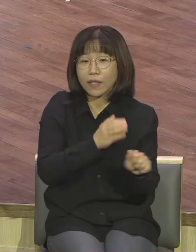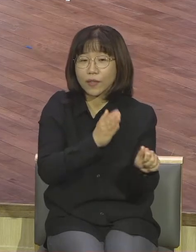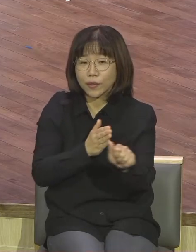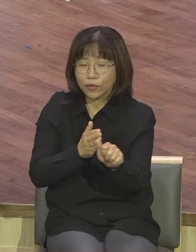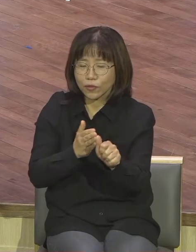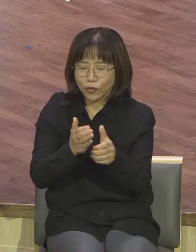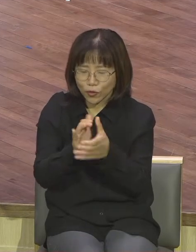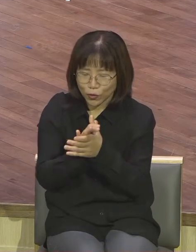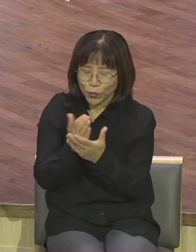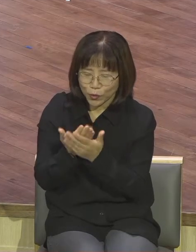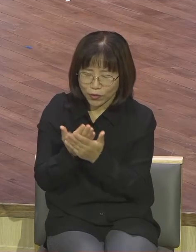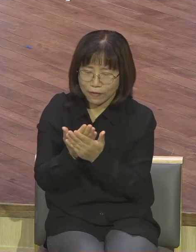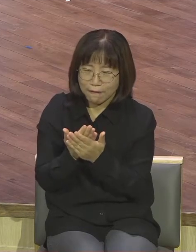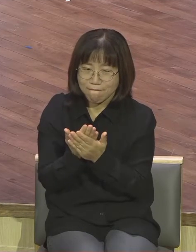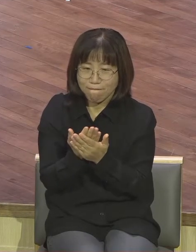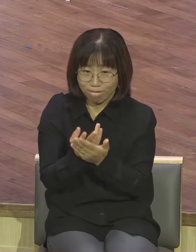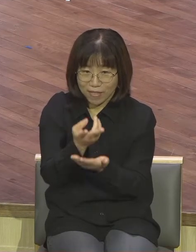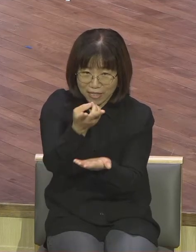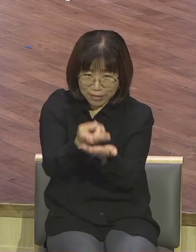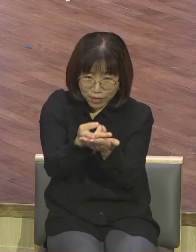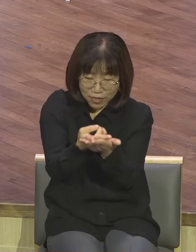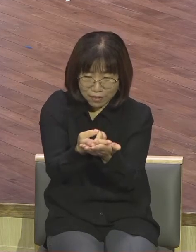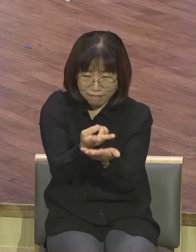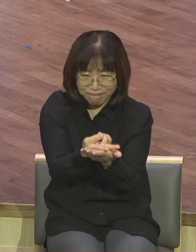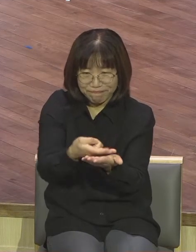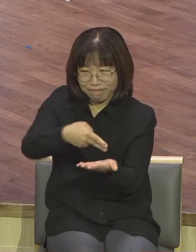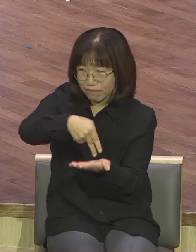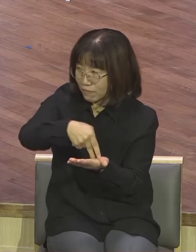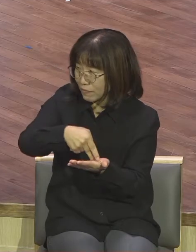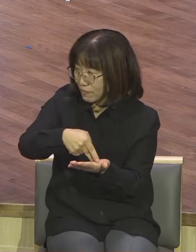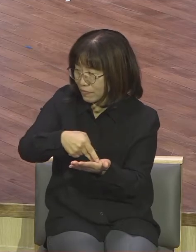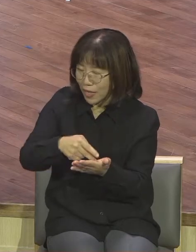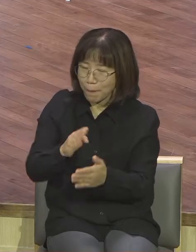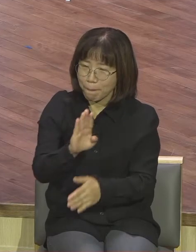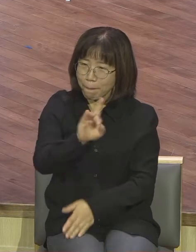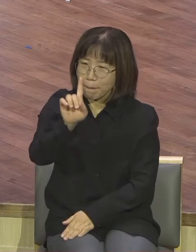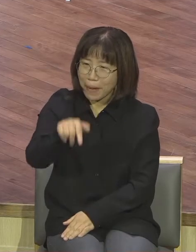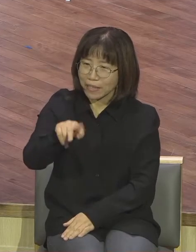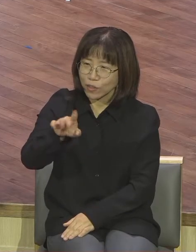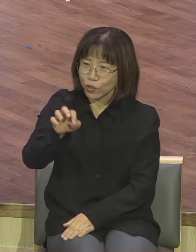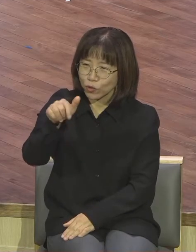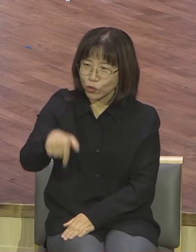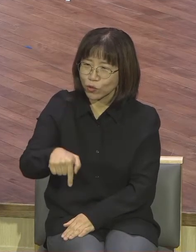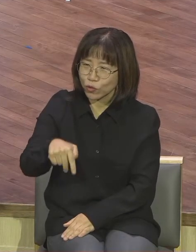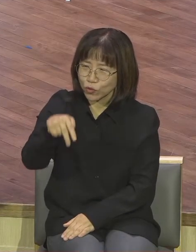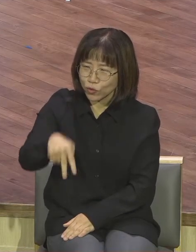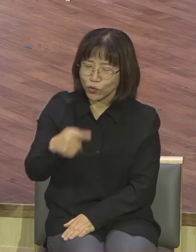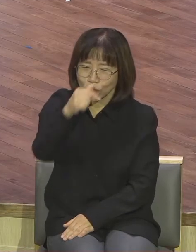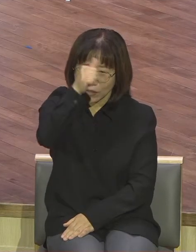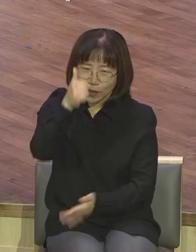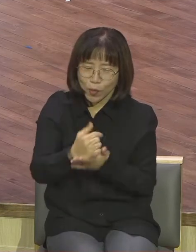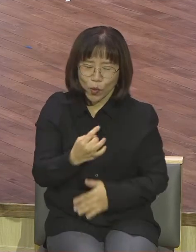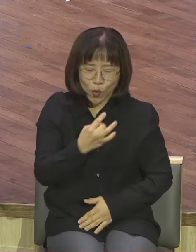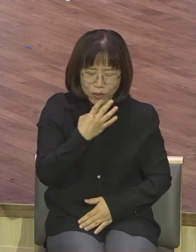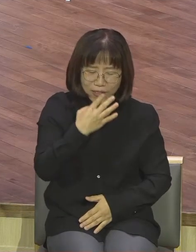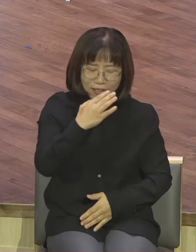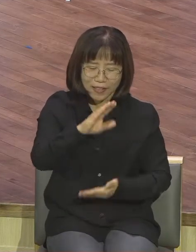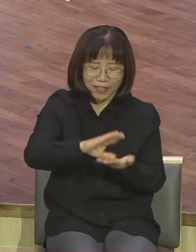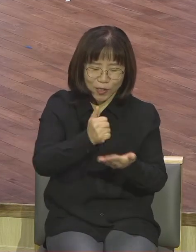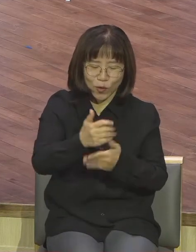심리해서 일어날 때 확 일어나야 돼요 우리 박성규 장로님이 목사님이 시킨 대로 예수는 그리스도 오직 하얀 나라 성령 충만하고 일어납니다